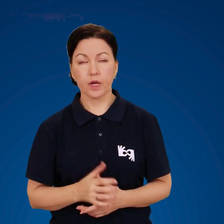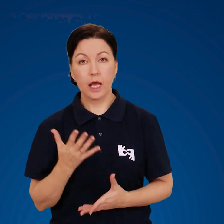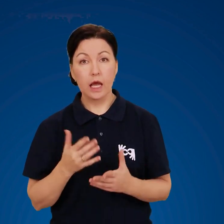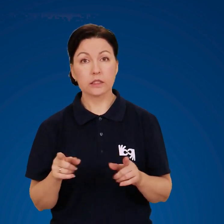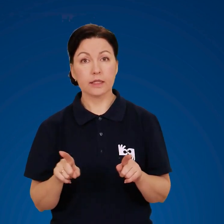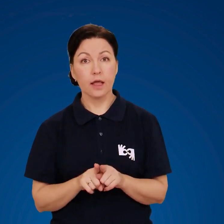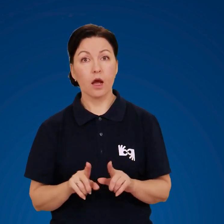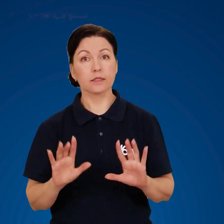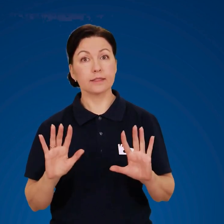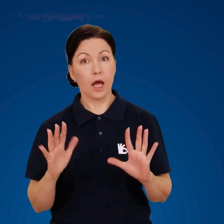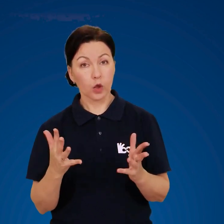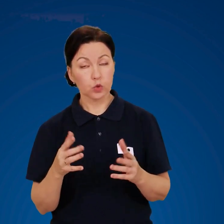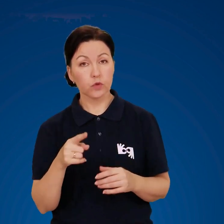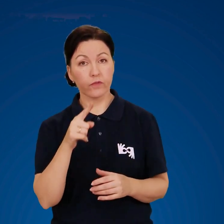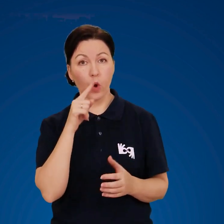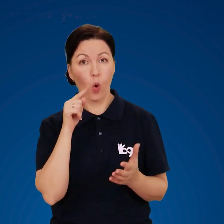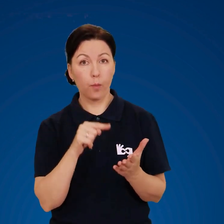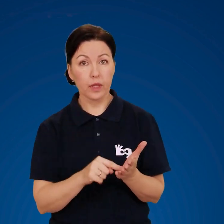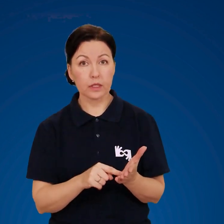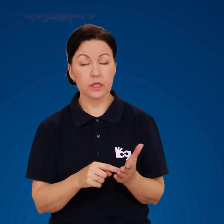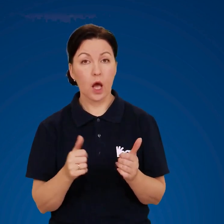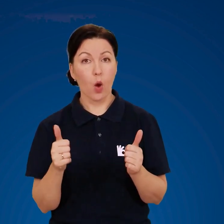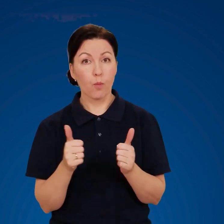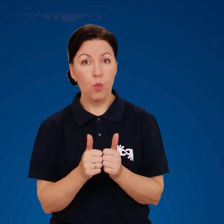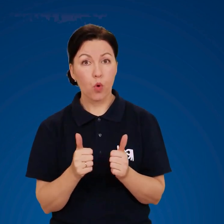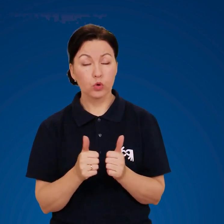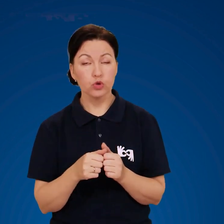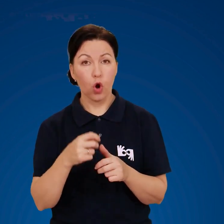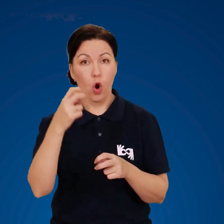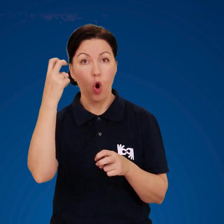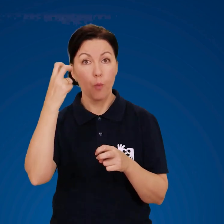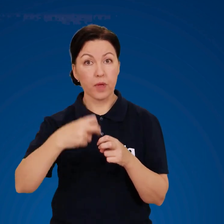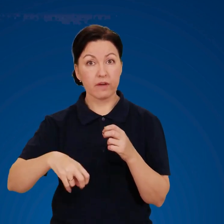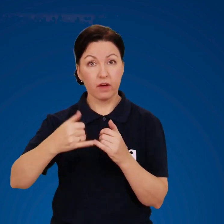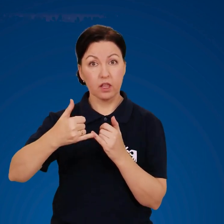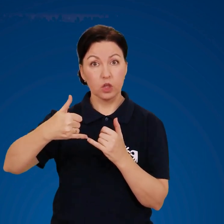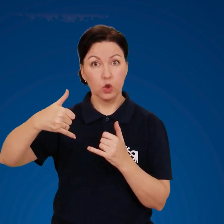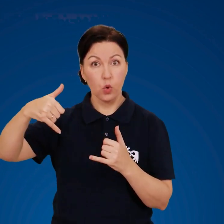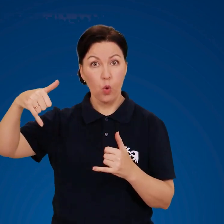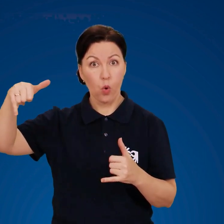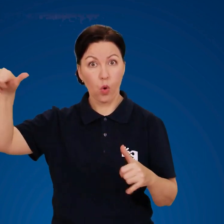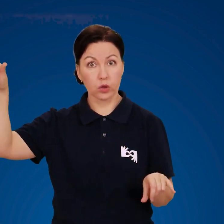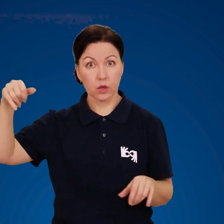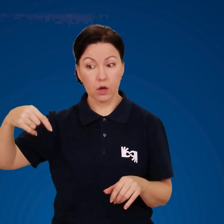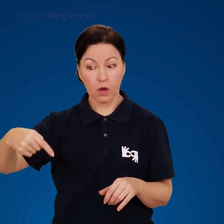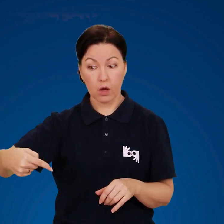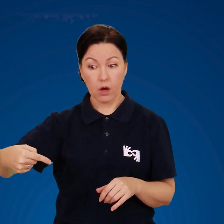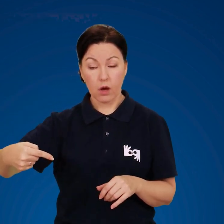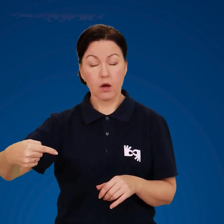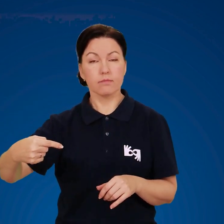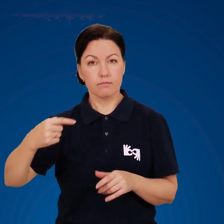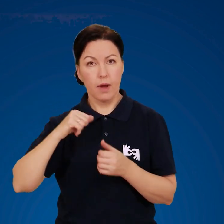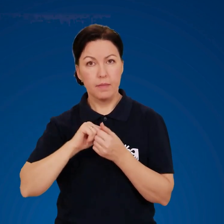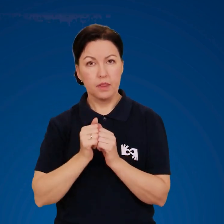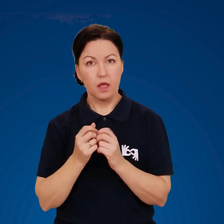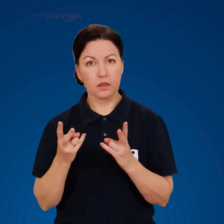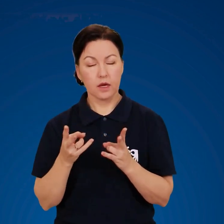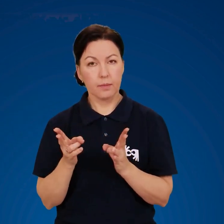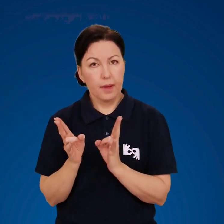Якщо так сталося, що ви опинилися поруч з обірваним дротом, пам'ятайте про те, що треба